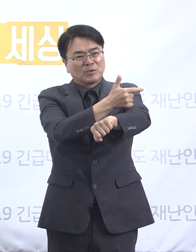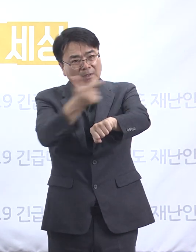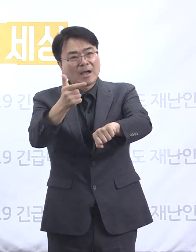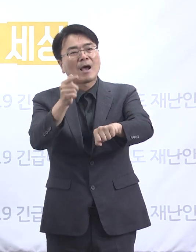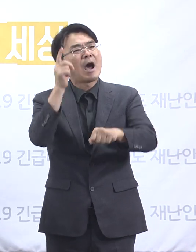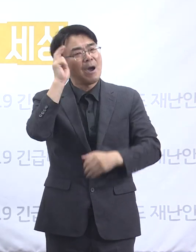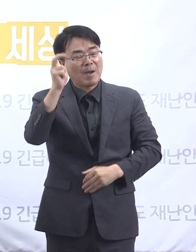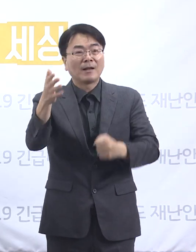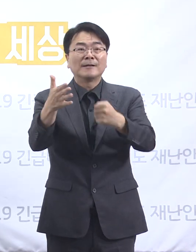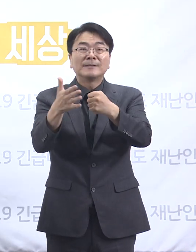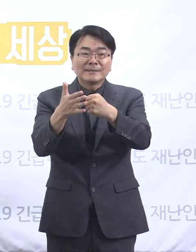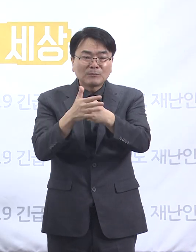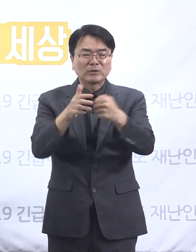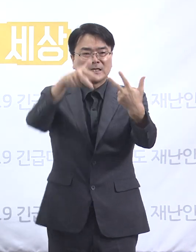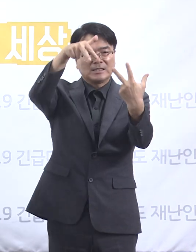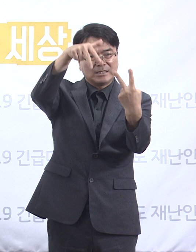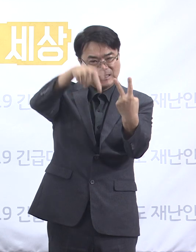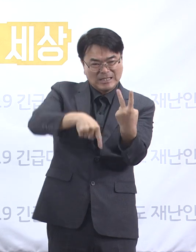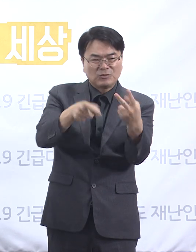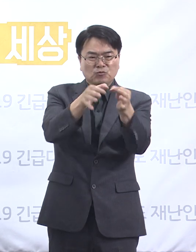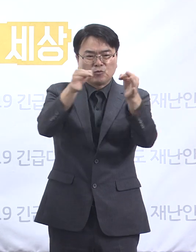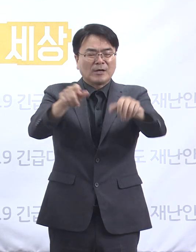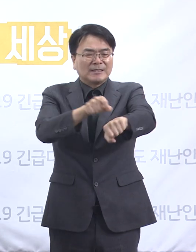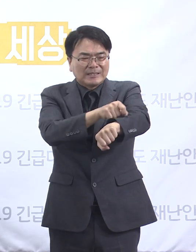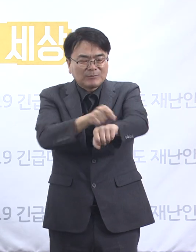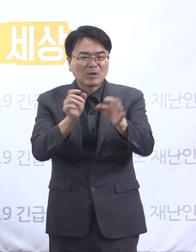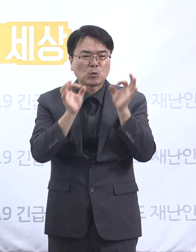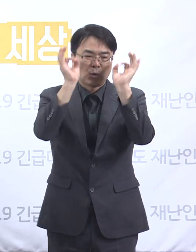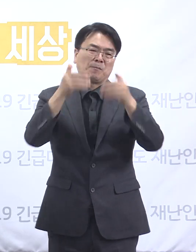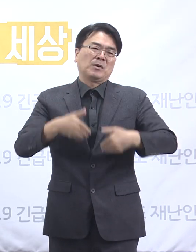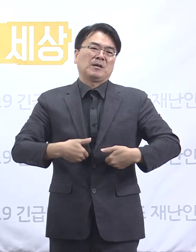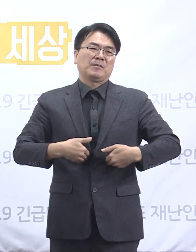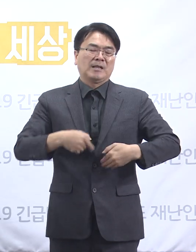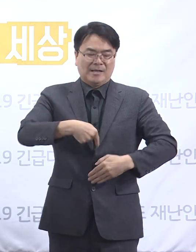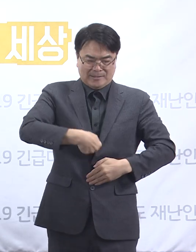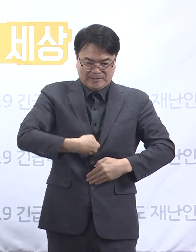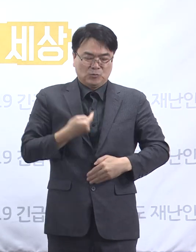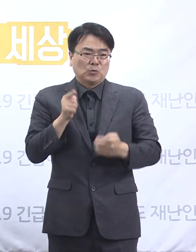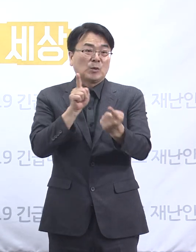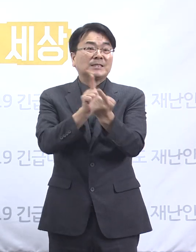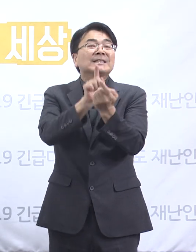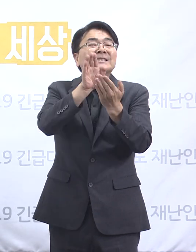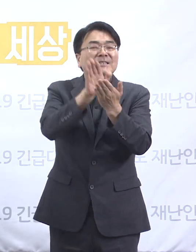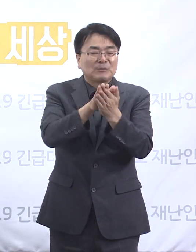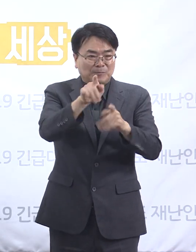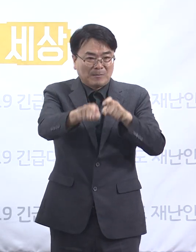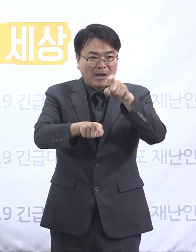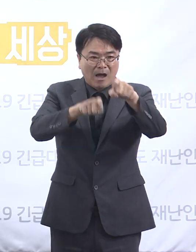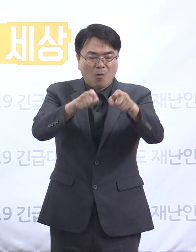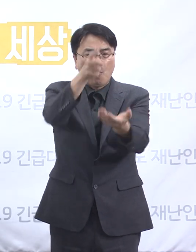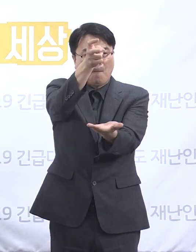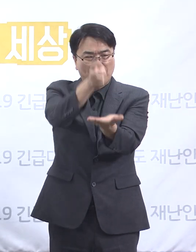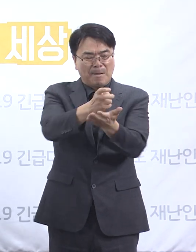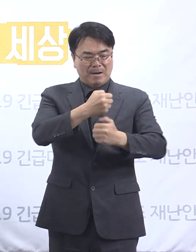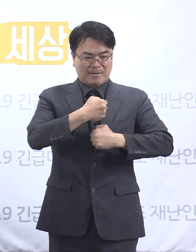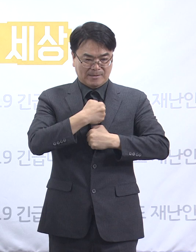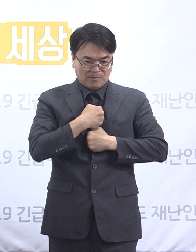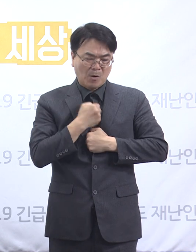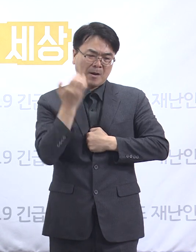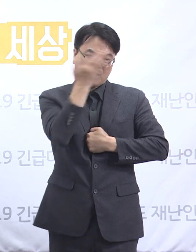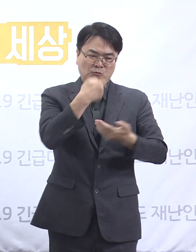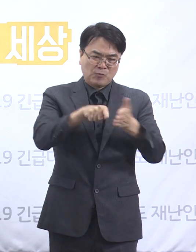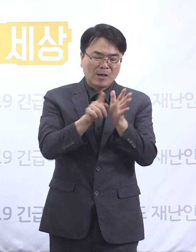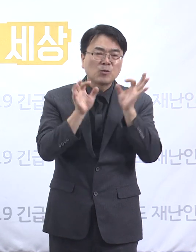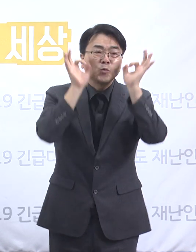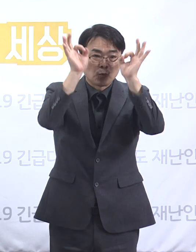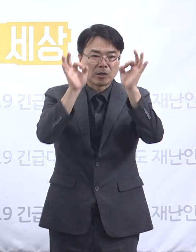앞으로 2주간의 노력이 매우 중요합니다. 자발적 사회적 거리 두기와 적극적인 방역수칙 준수 협조가 우리의